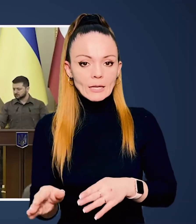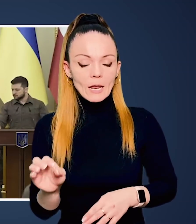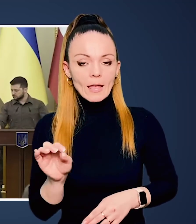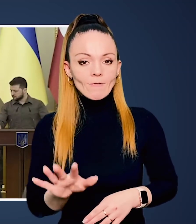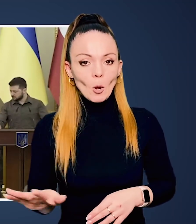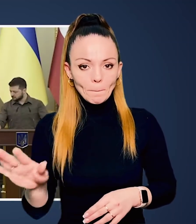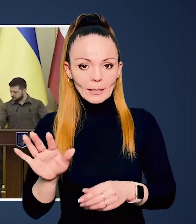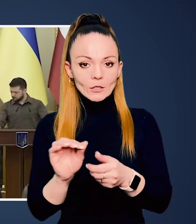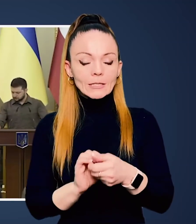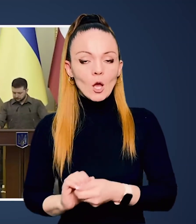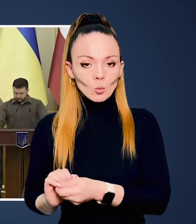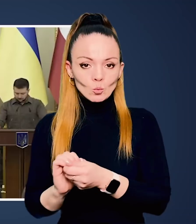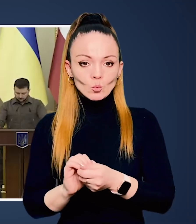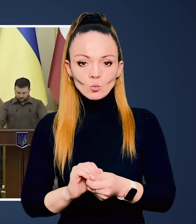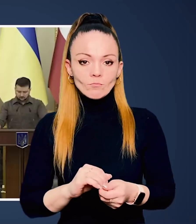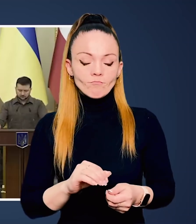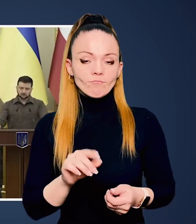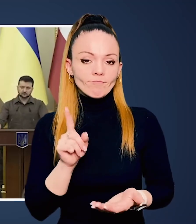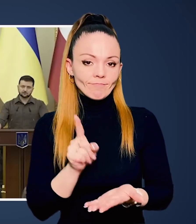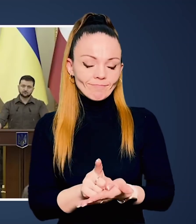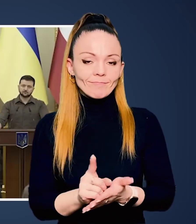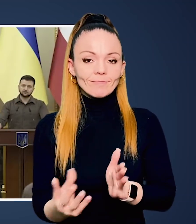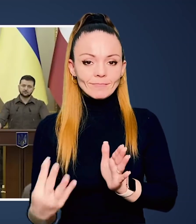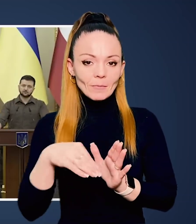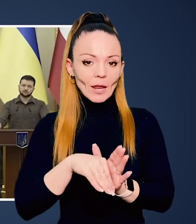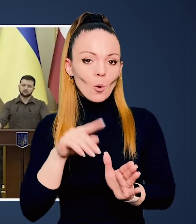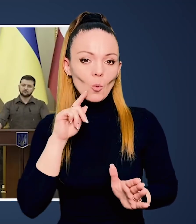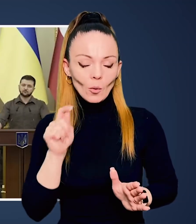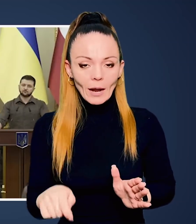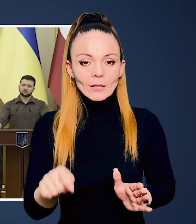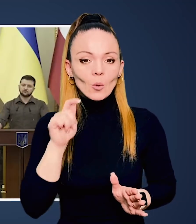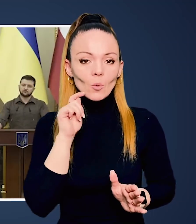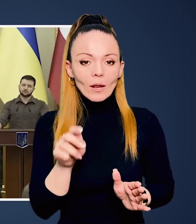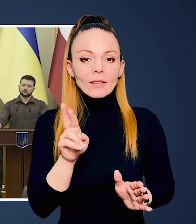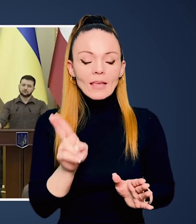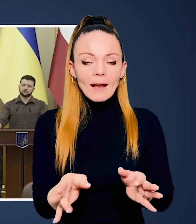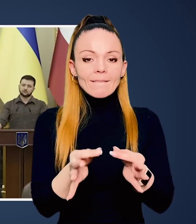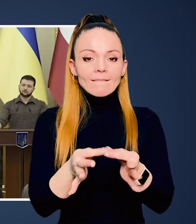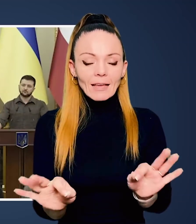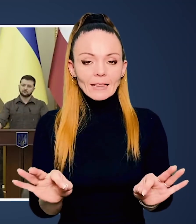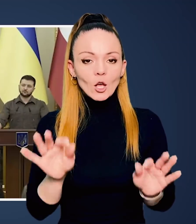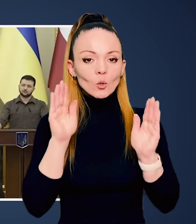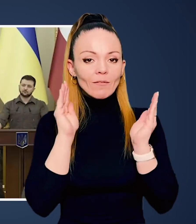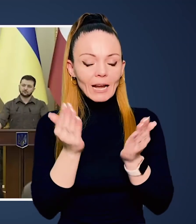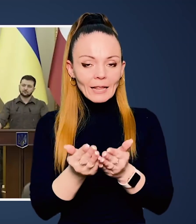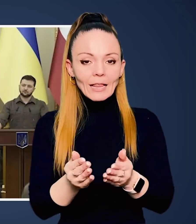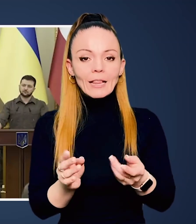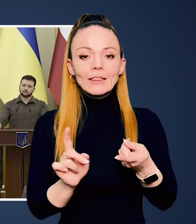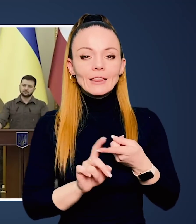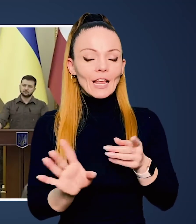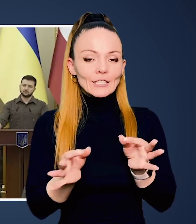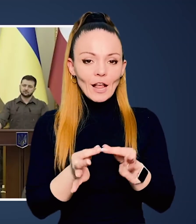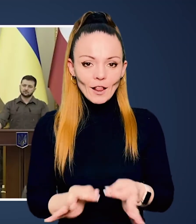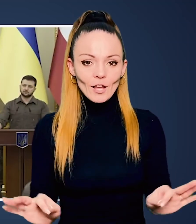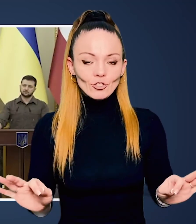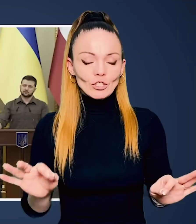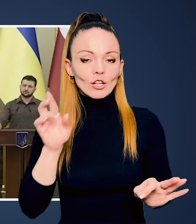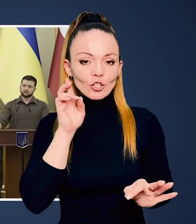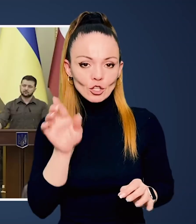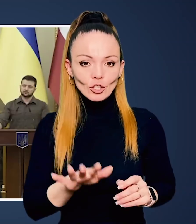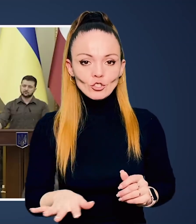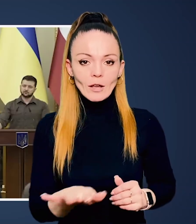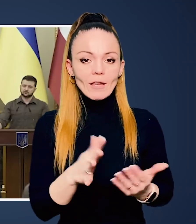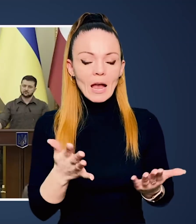що частиною Європейського Союзу незабаром стане Україна. Україна як вільне, суверенне, незалежне,